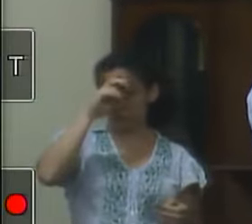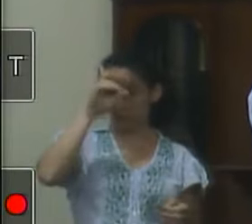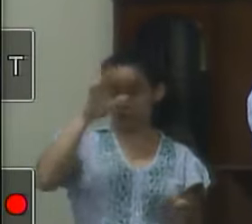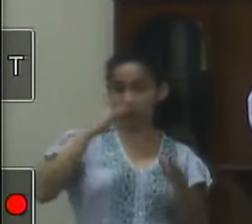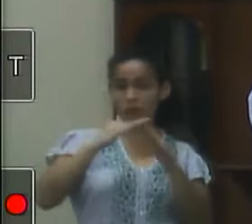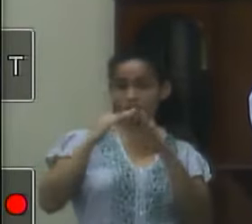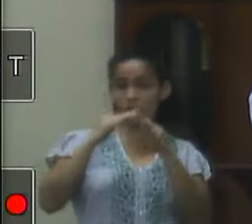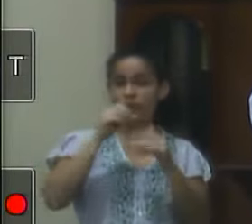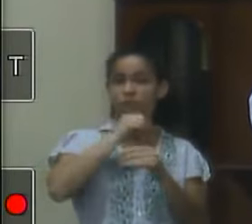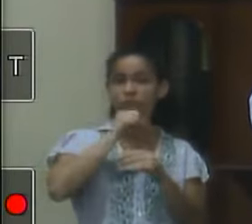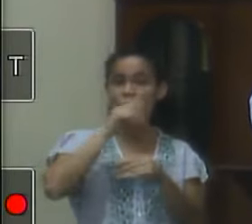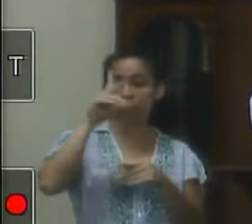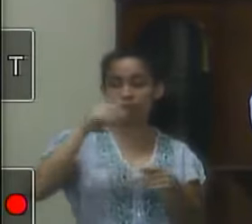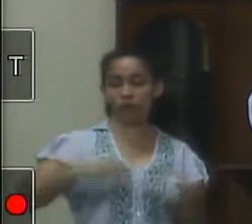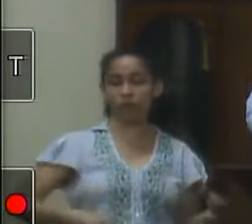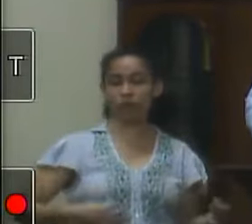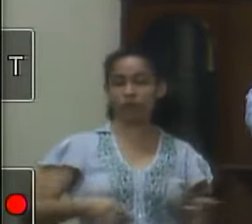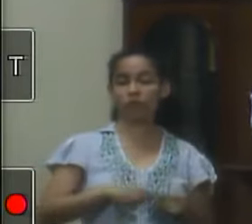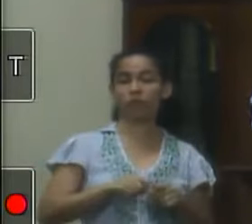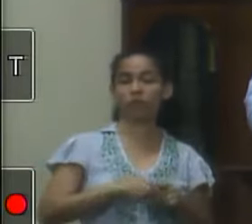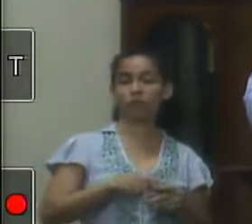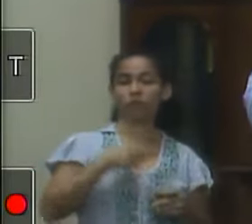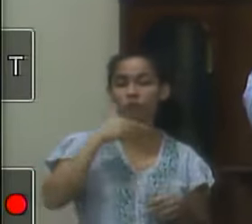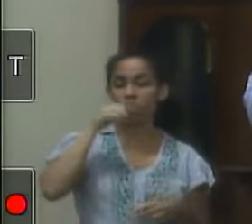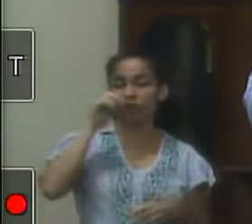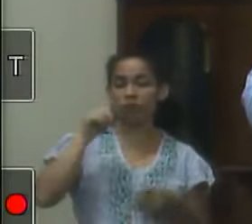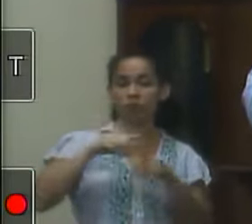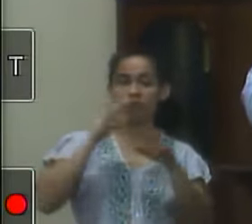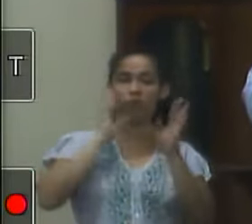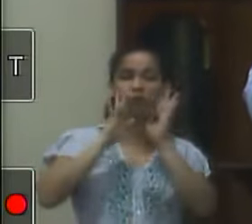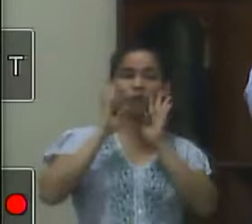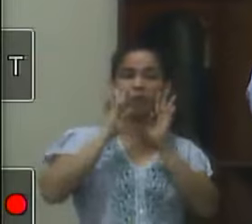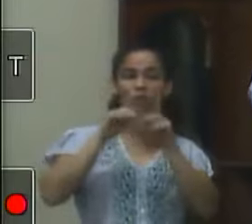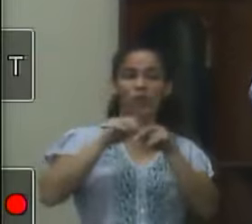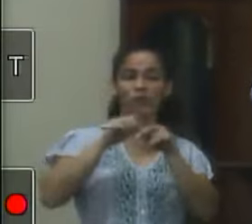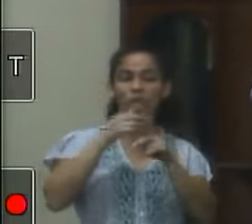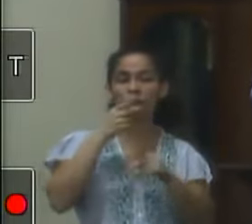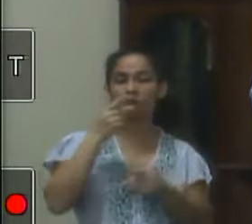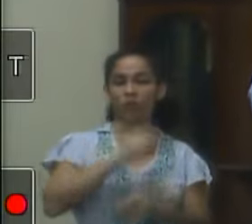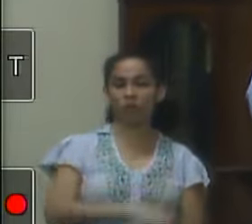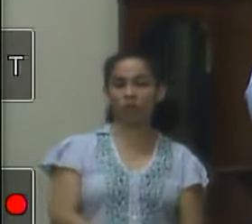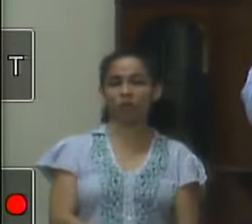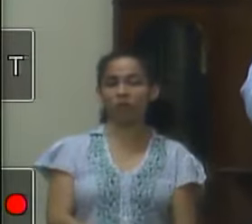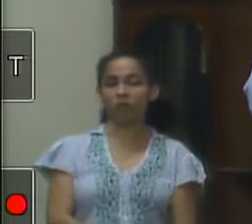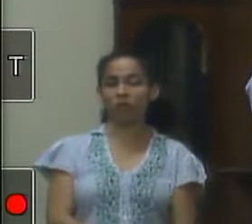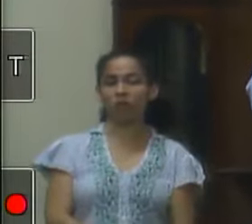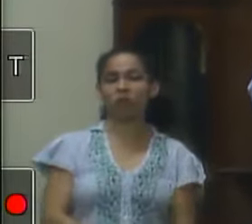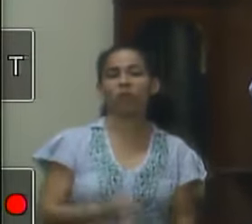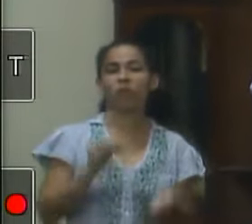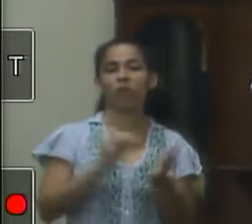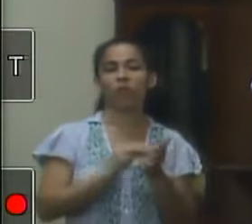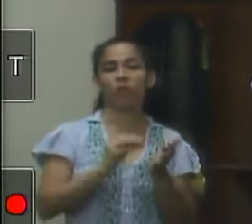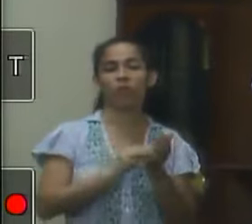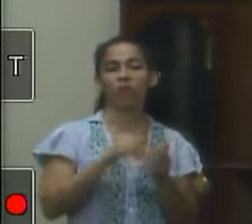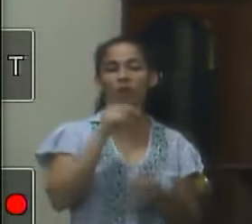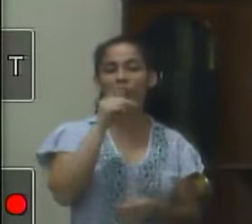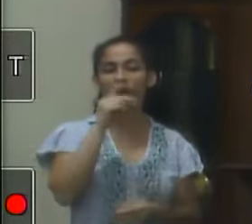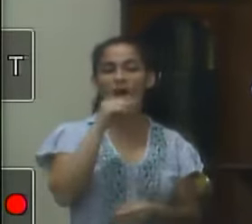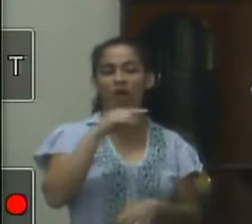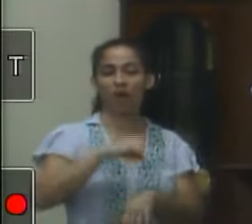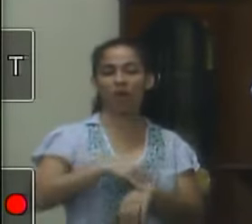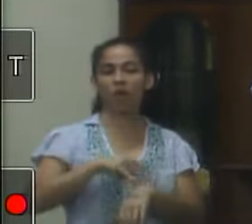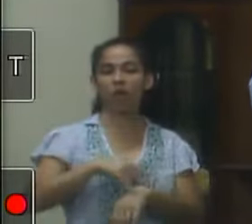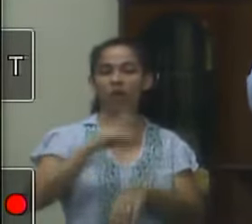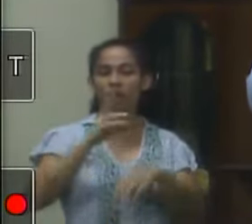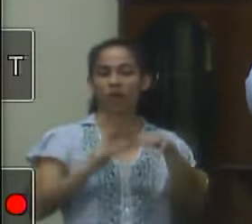uma outra coisa ontem também foi motivo de postagem em várias redes sociais vocês devem ter acompanhado a falta de água ali nos banheiros da